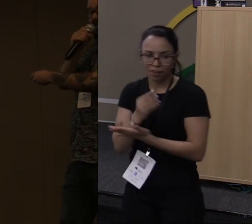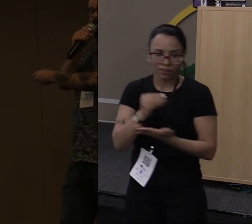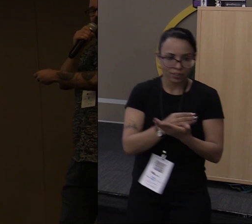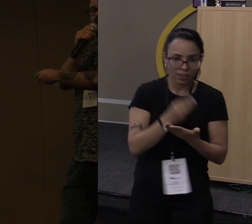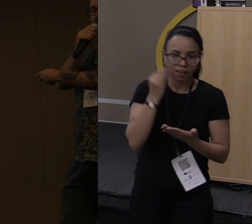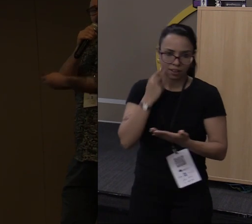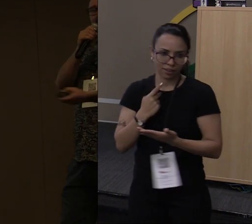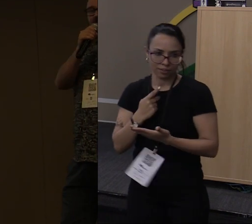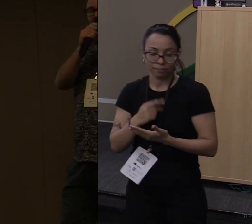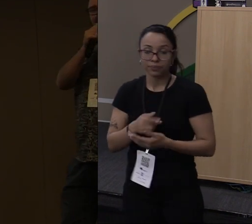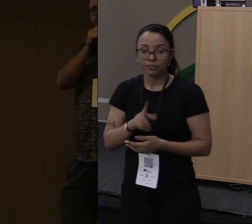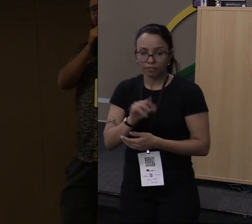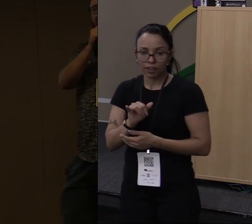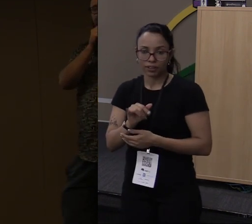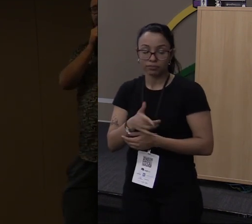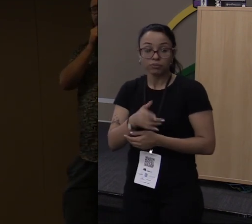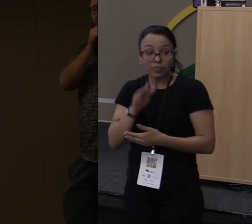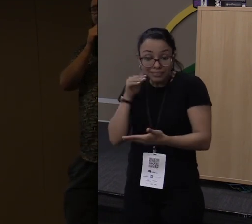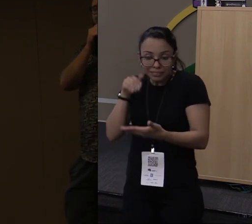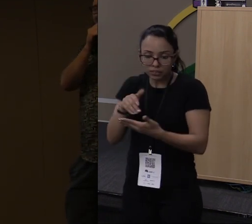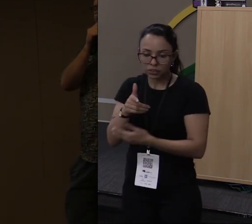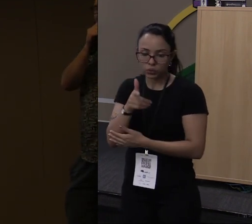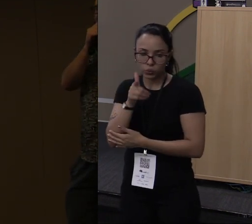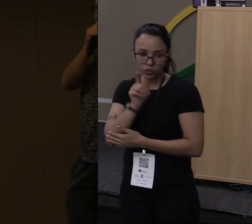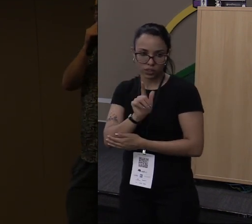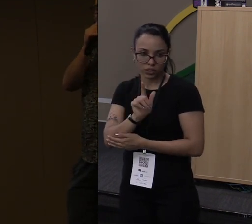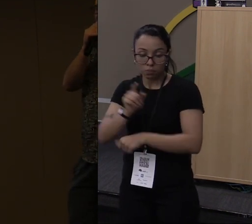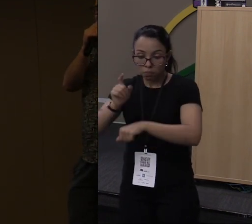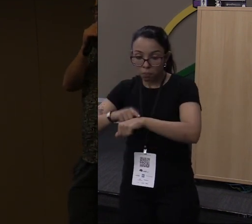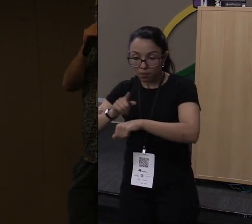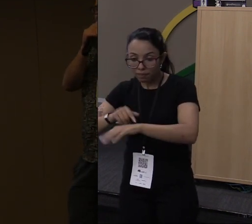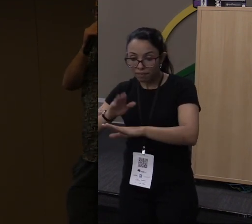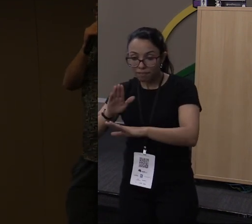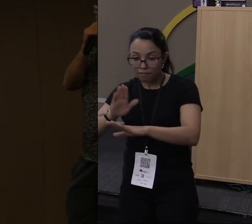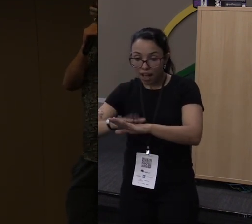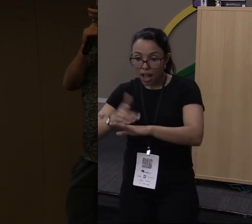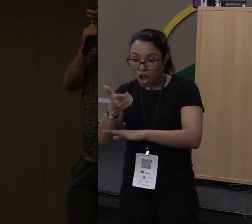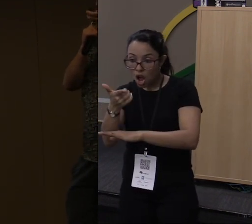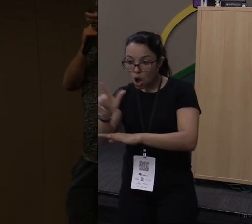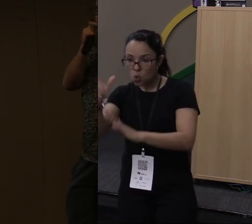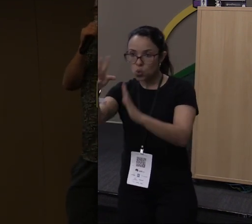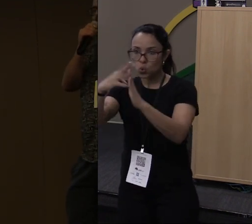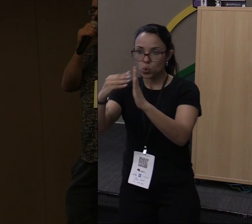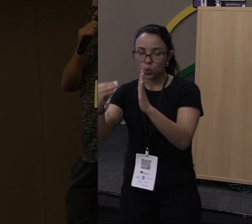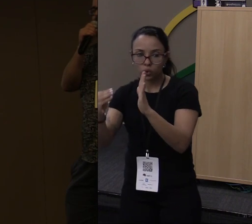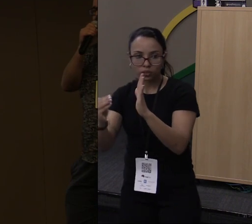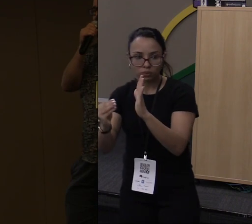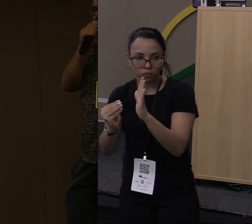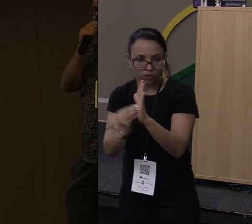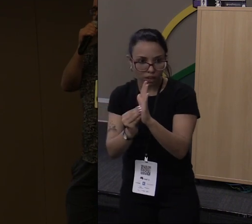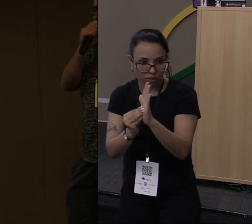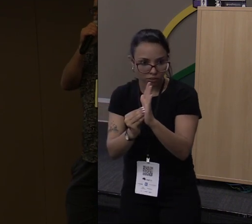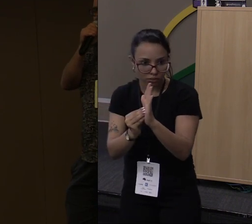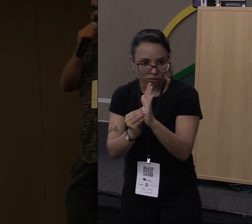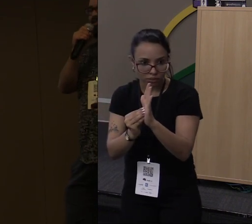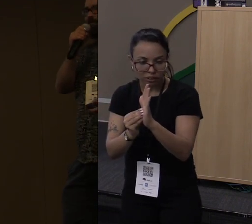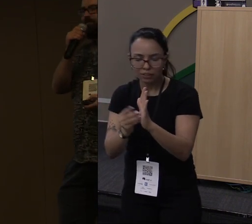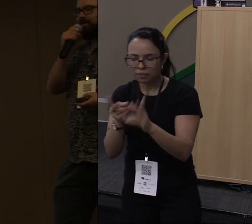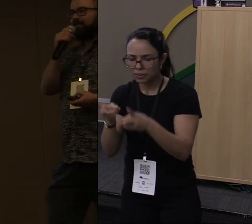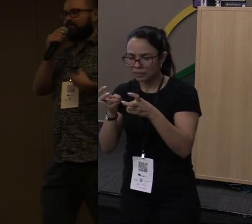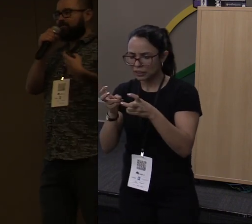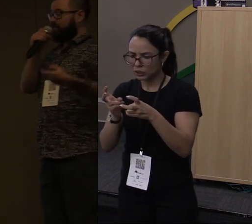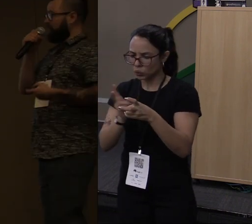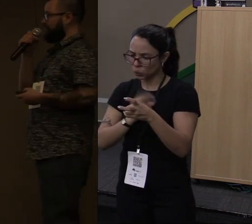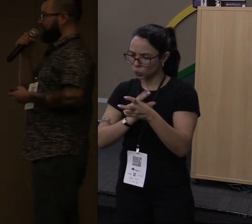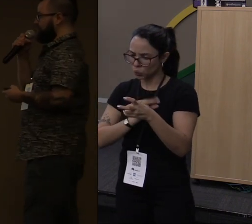isso aqui, aqui, quando você fizer isso em outra linguagem, você vai falar, nossa, realmente, eu estou mandando um valor mutável para dentro de uma função, pode dar